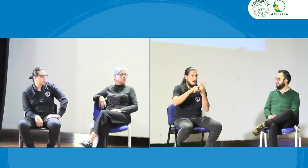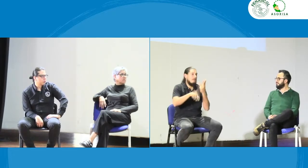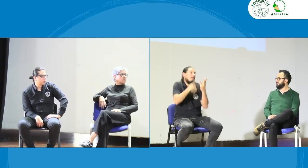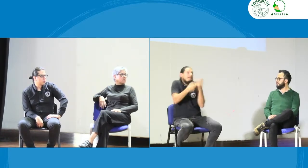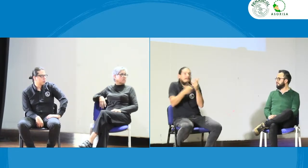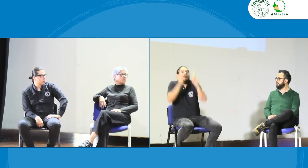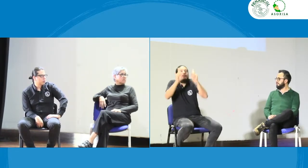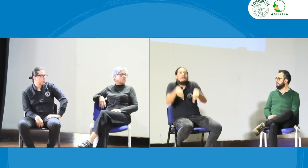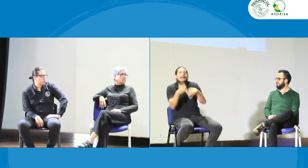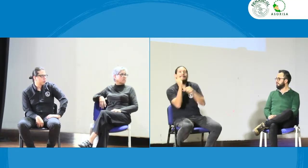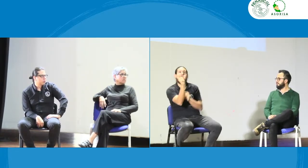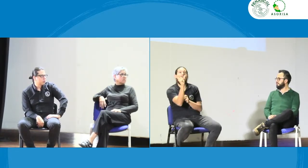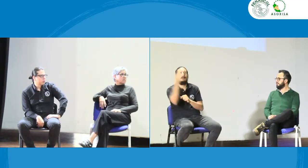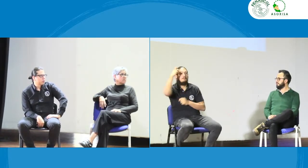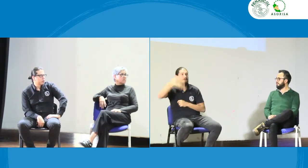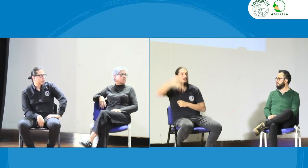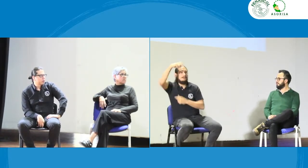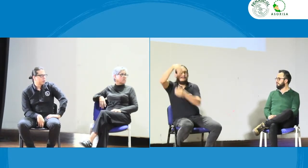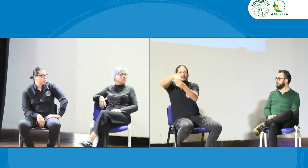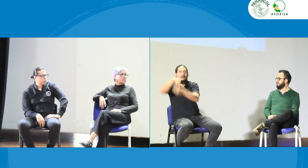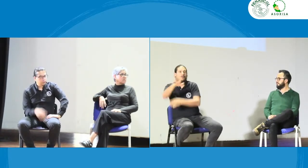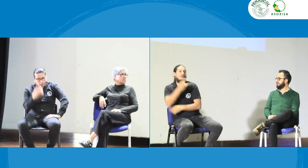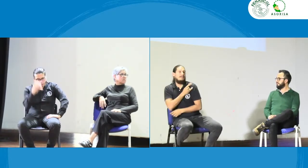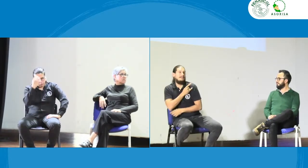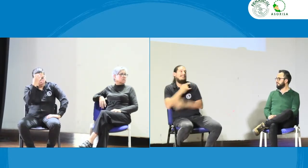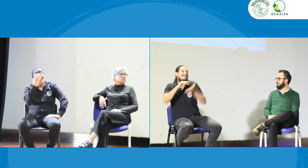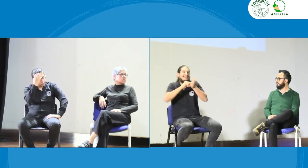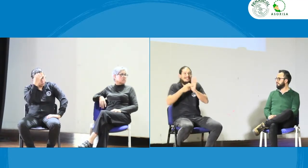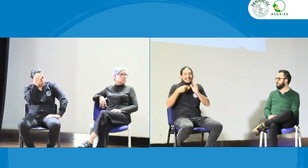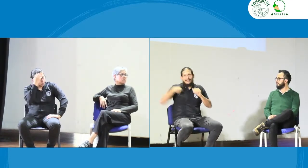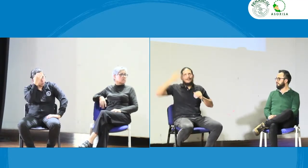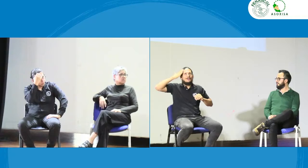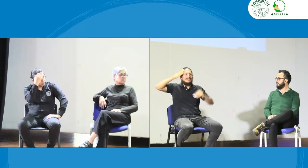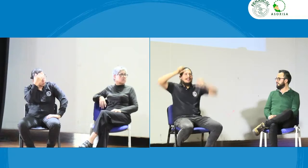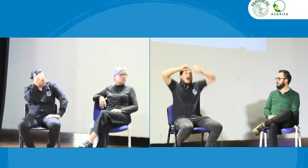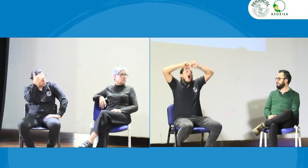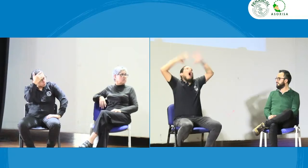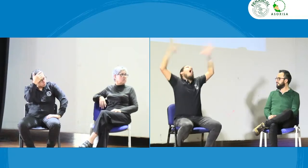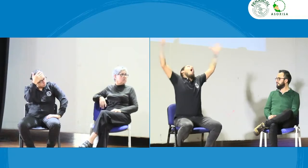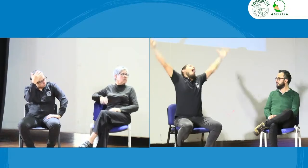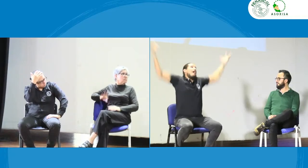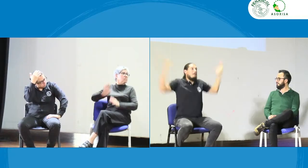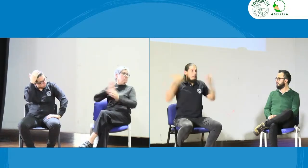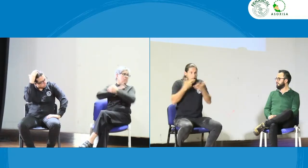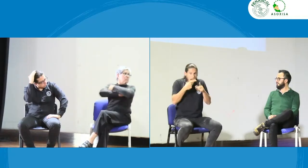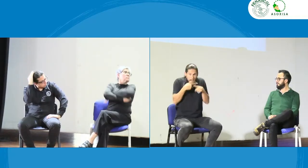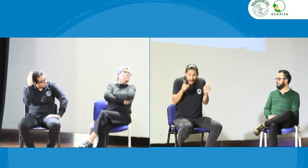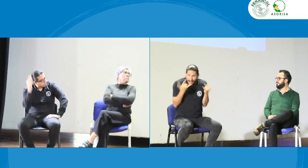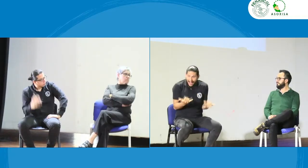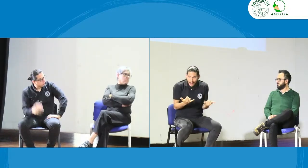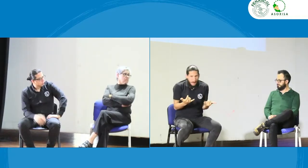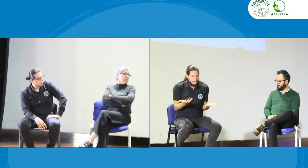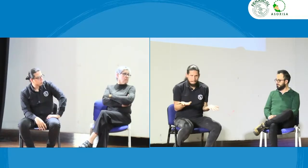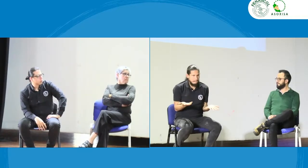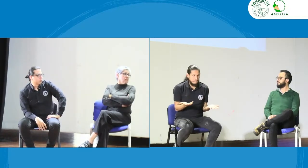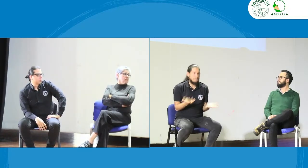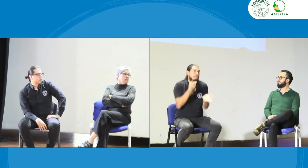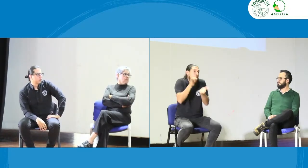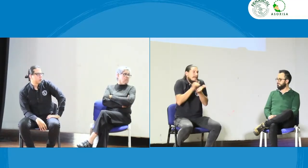pueda hacer así de acompañamiento entonces que se tenga de pronto una tarjeta profesional cuando se termine una carrera universitaria es mi idea es mi